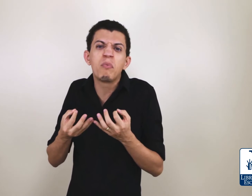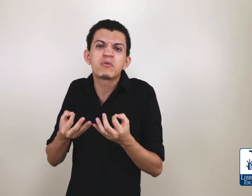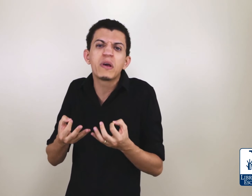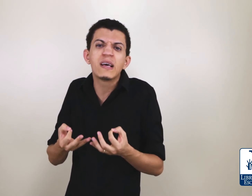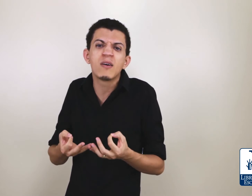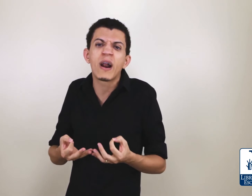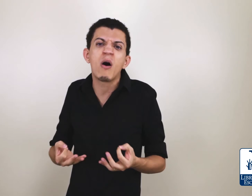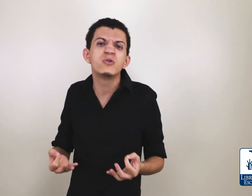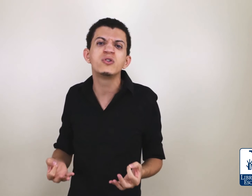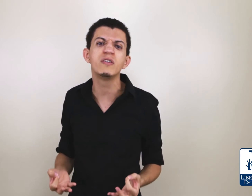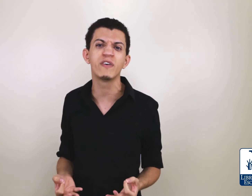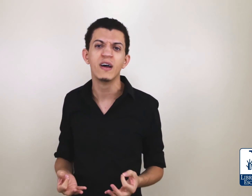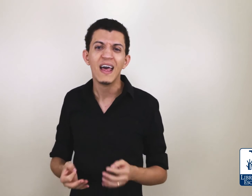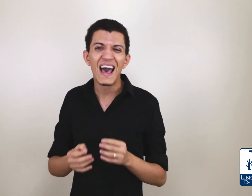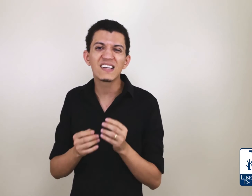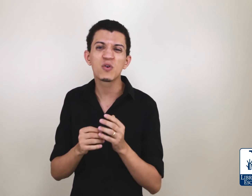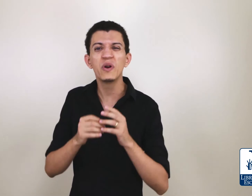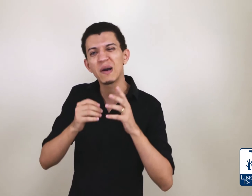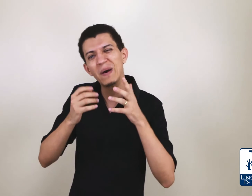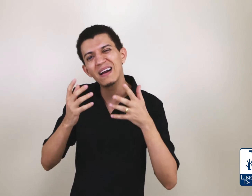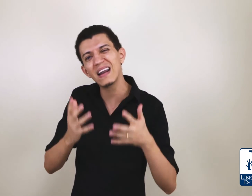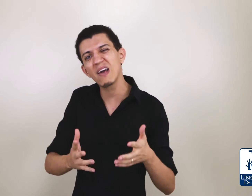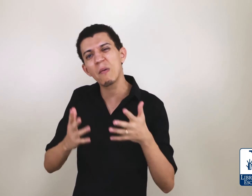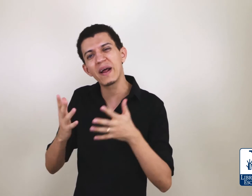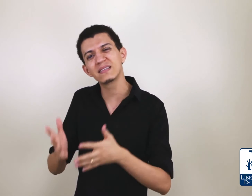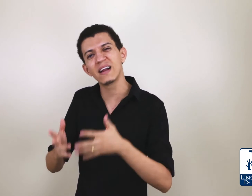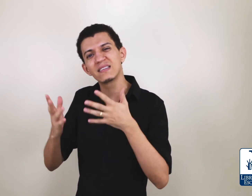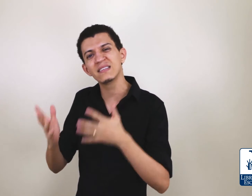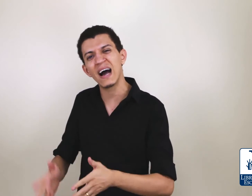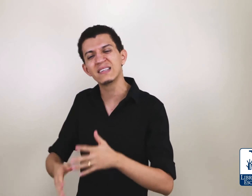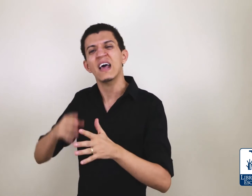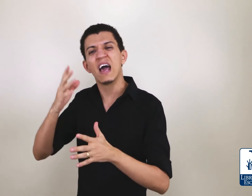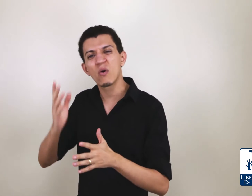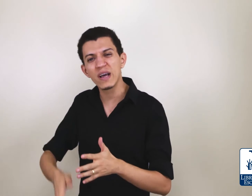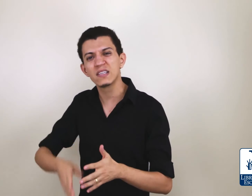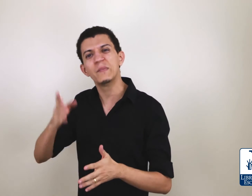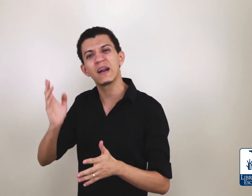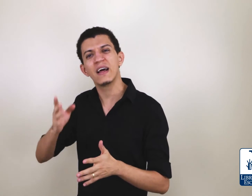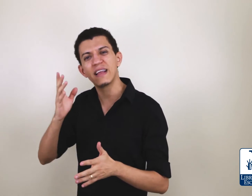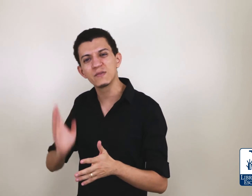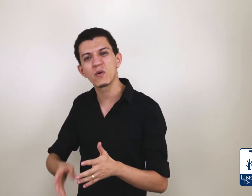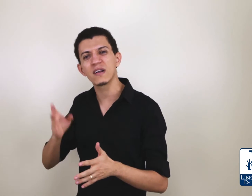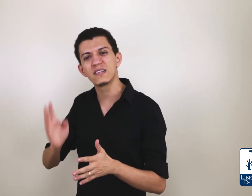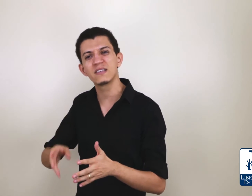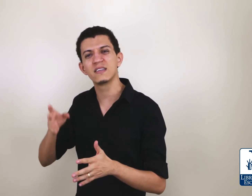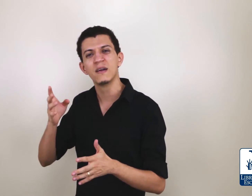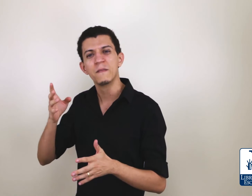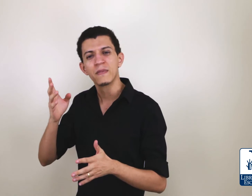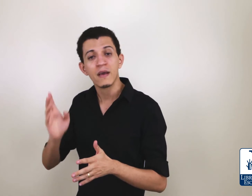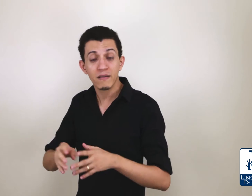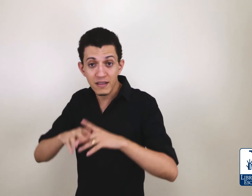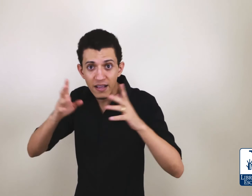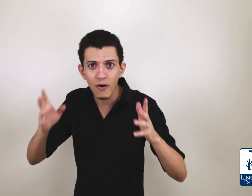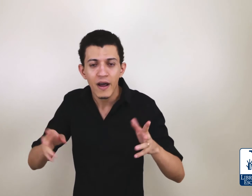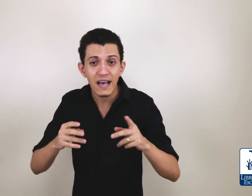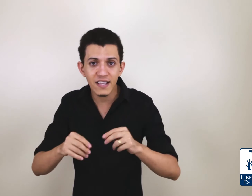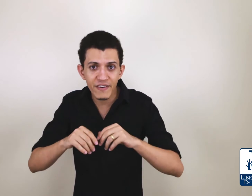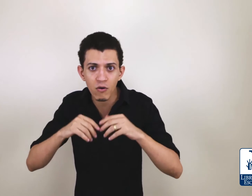portuguesa, oral, auditiva. Ela se comunica pela língua brasileira de sinais, reconhecida pela lei 10.400. Entendeu? Aí, você tem que ficar